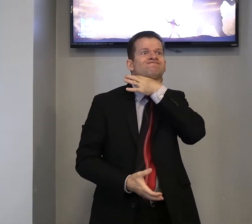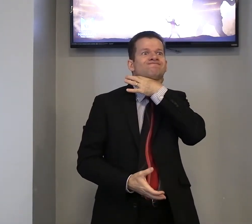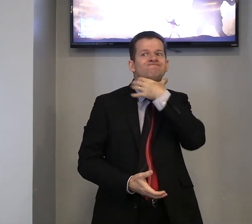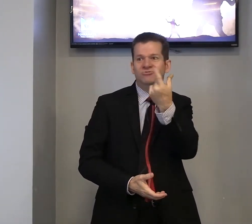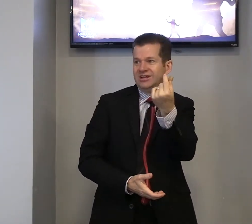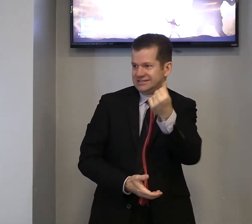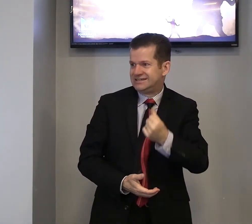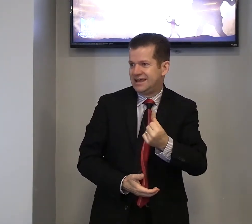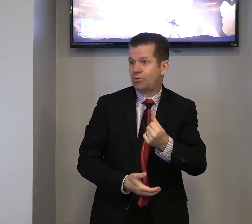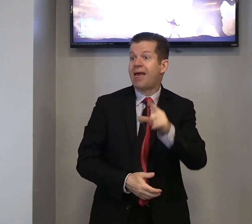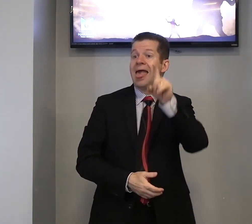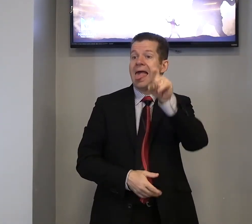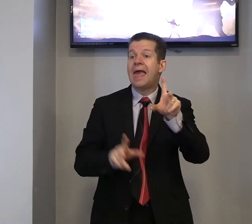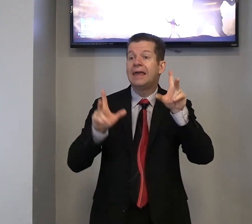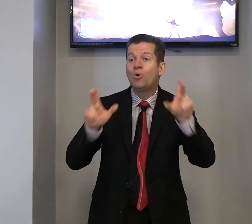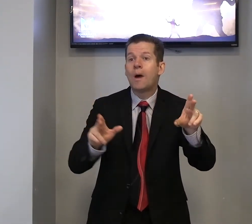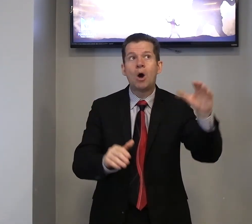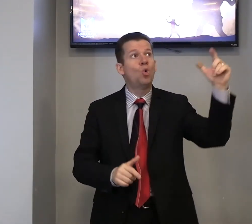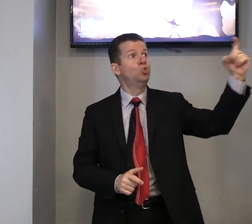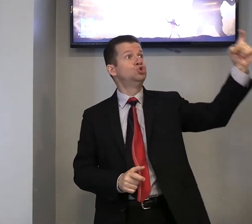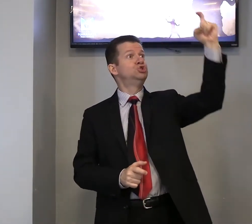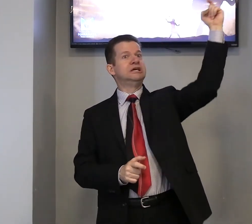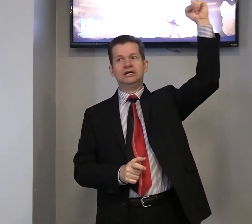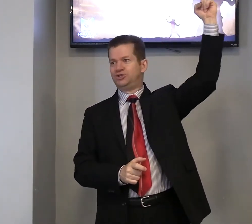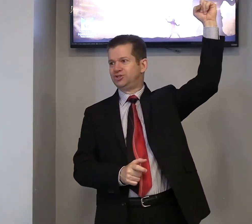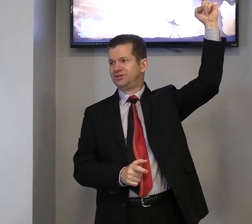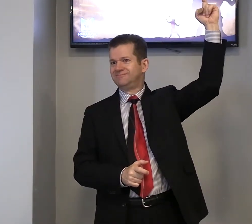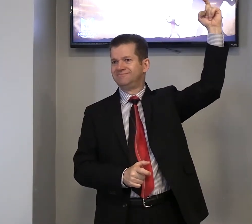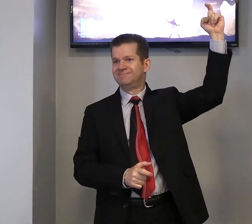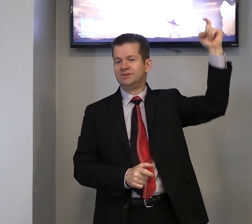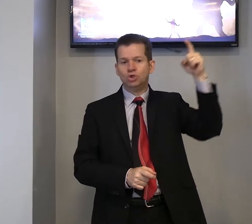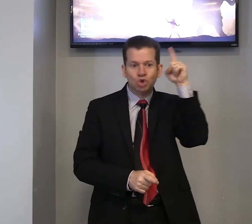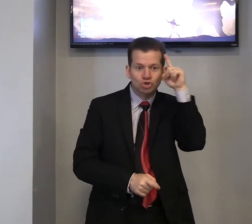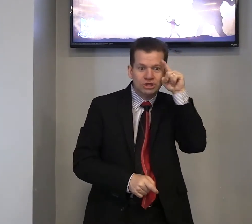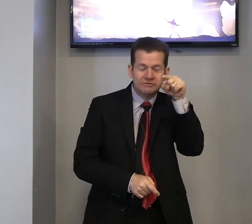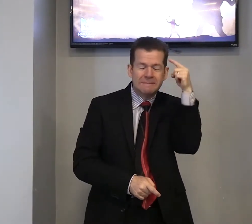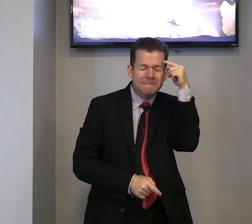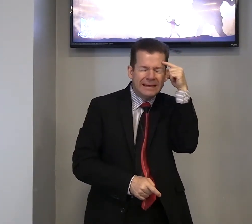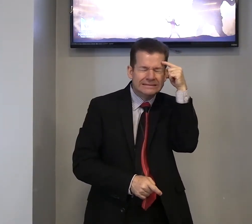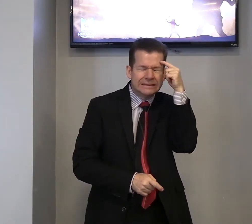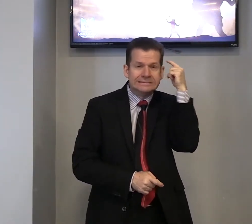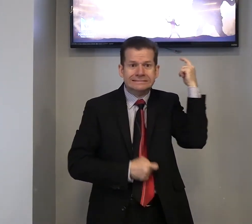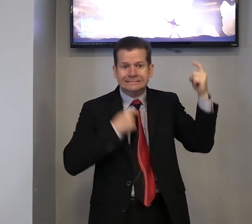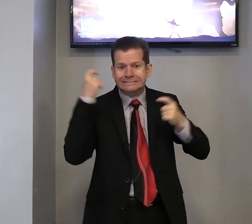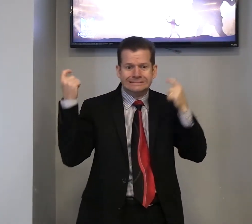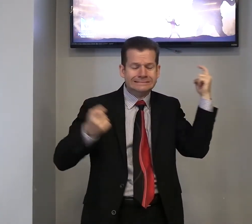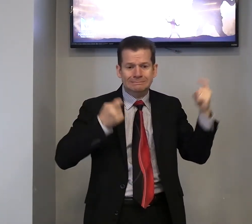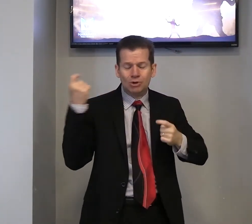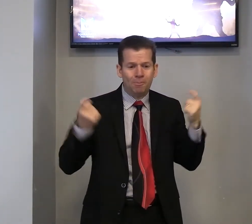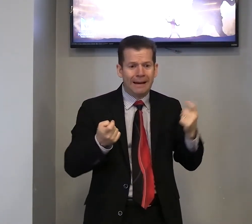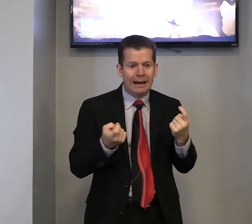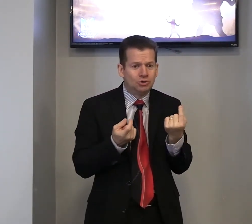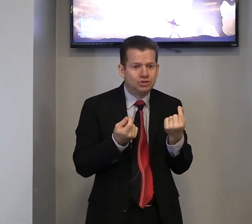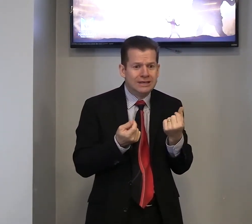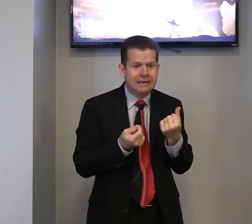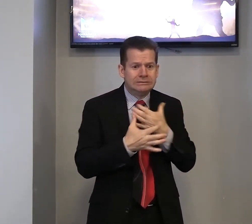financeiro, é igual um gigante. Todo dia, o que você pensa, preocupado, dinheiro,